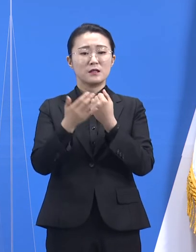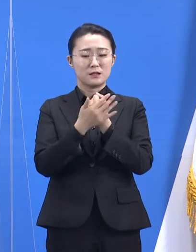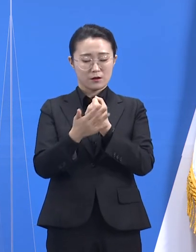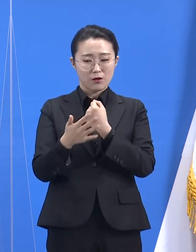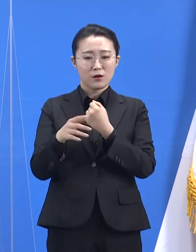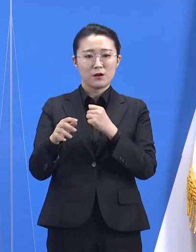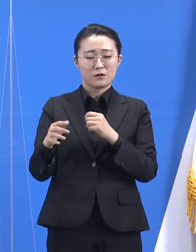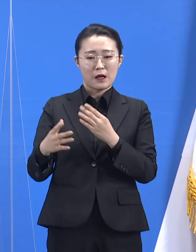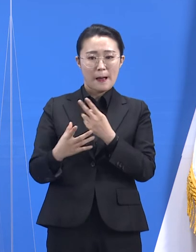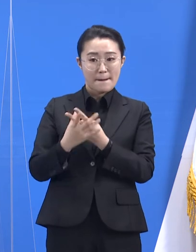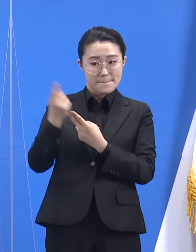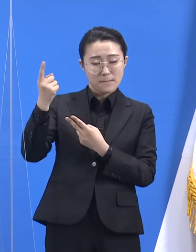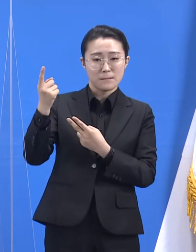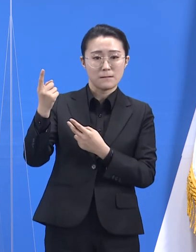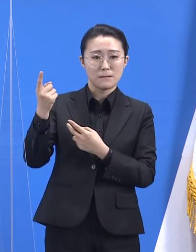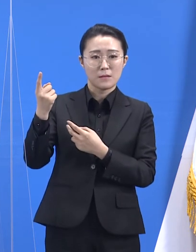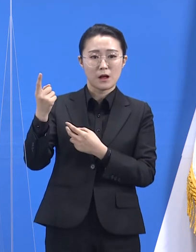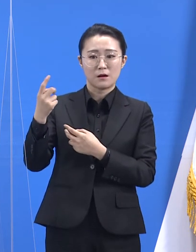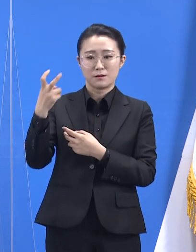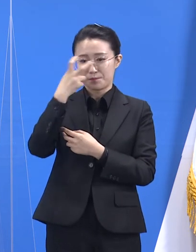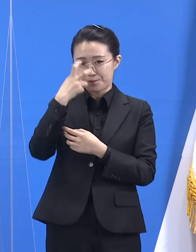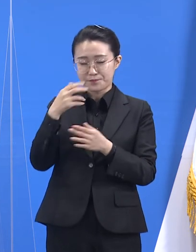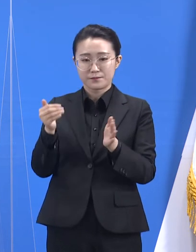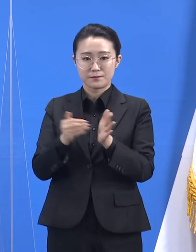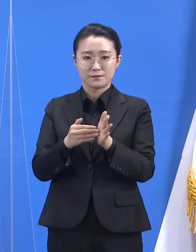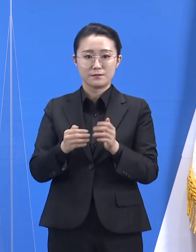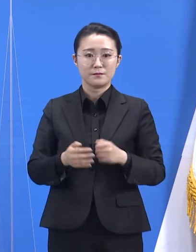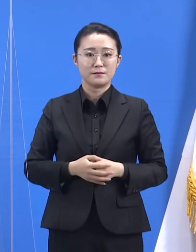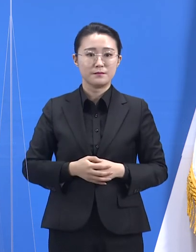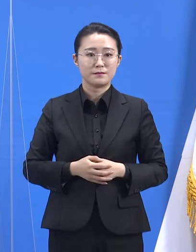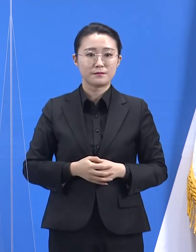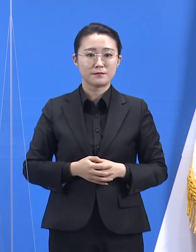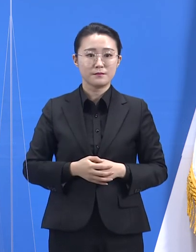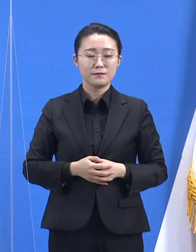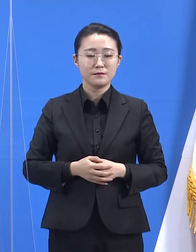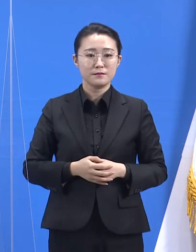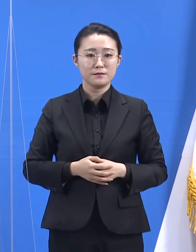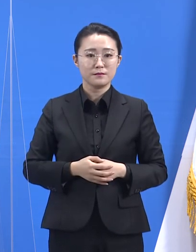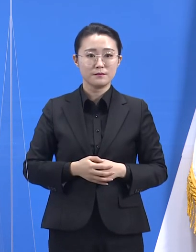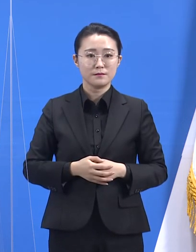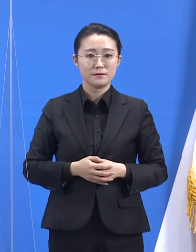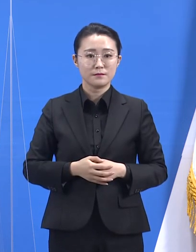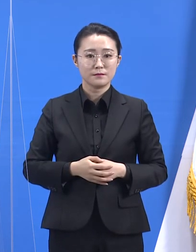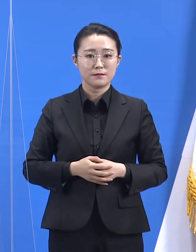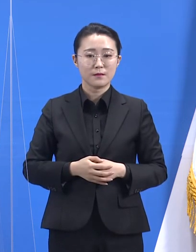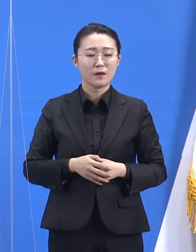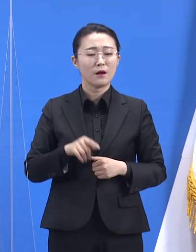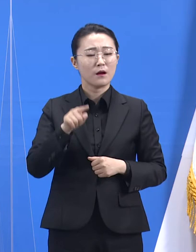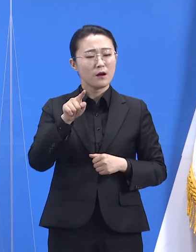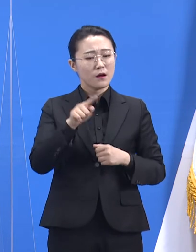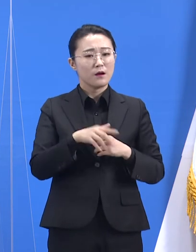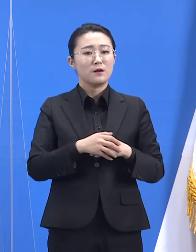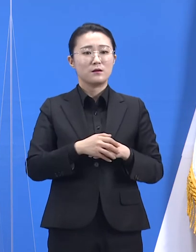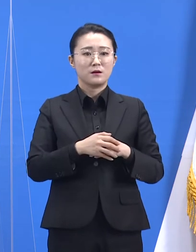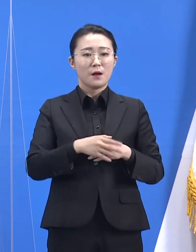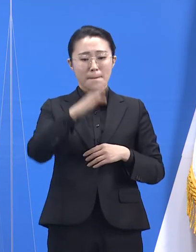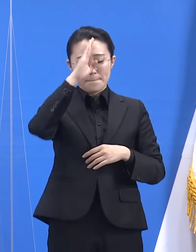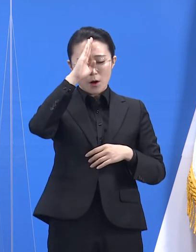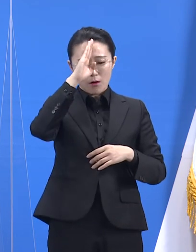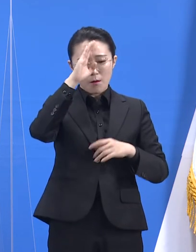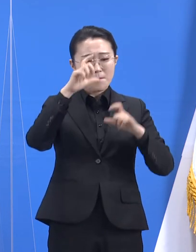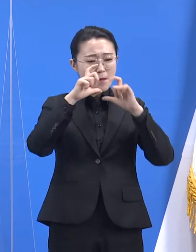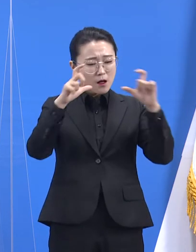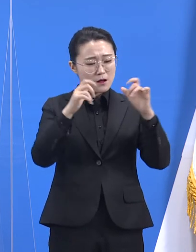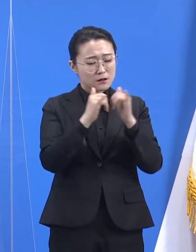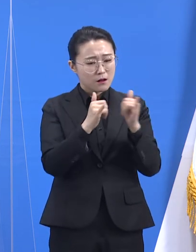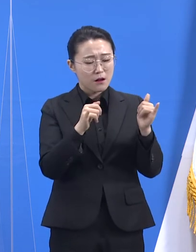금일 브리핑에서 말씀드릴 두 가지의 사례는 유증상자 조기 발견이 초기 대응과 확산